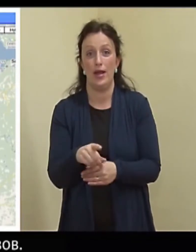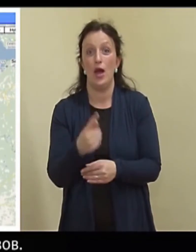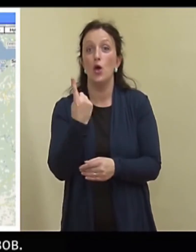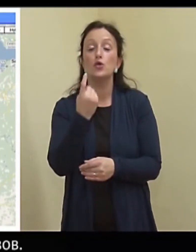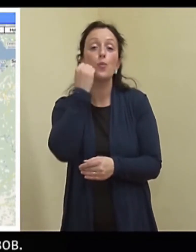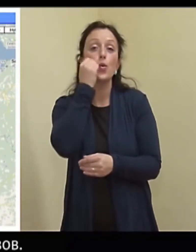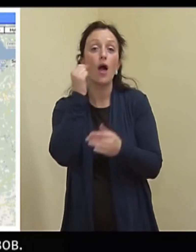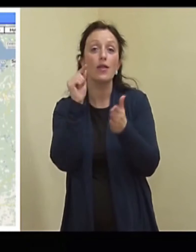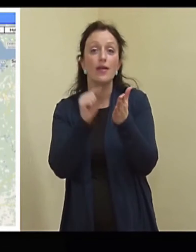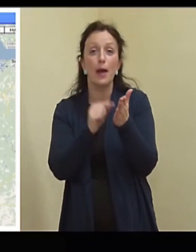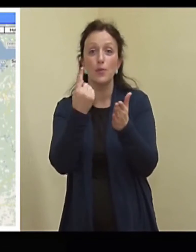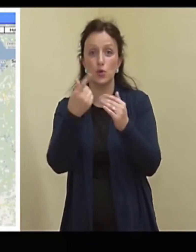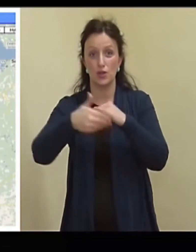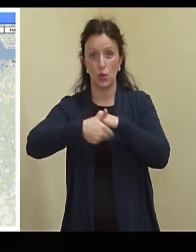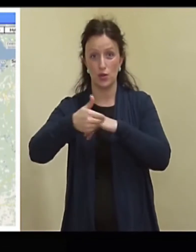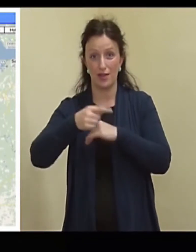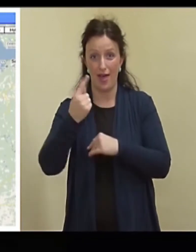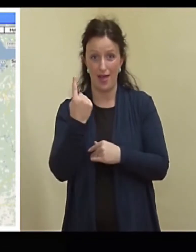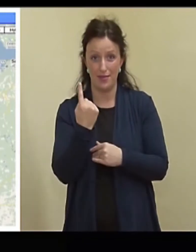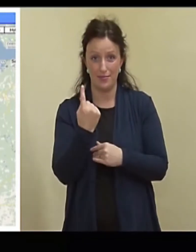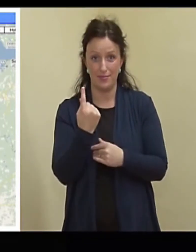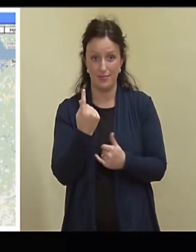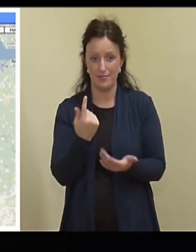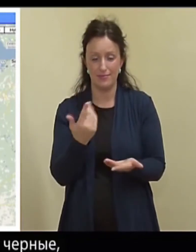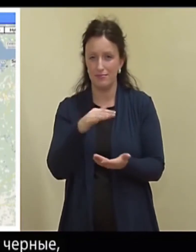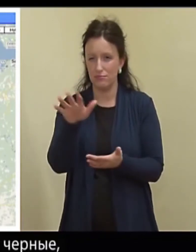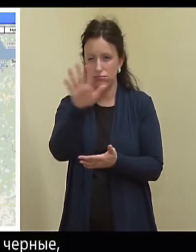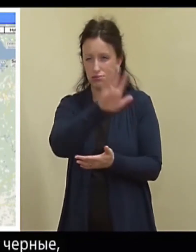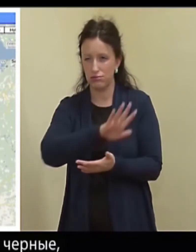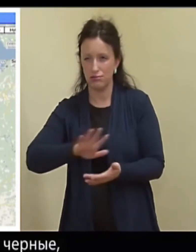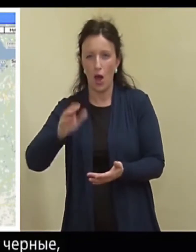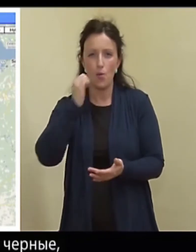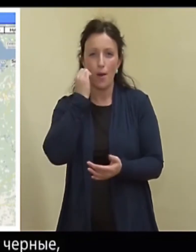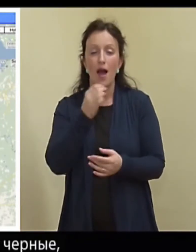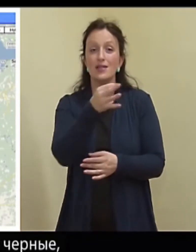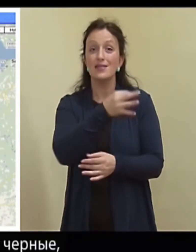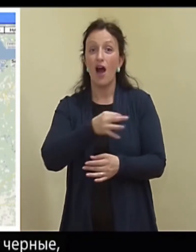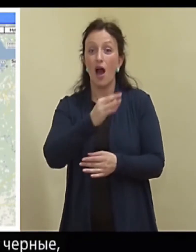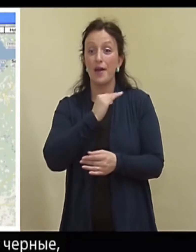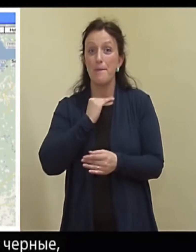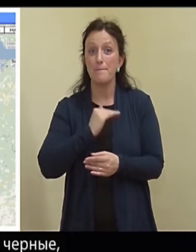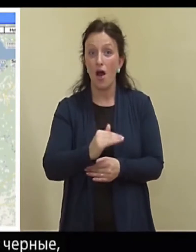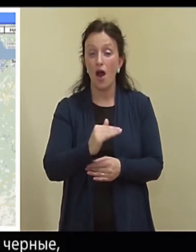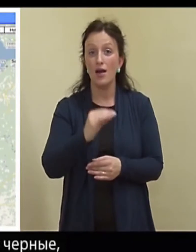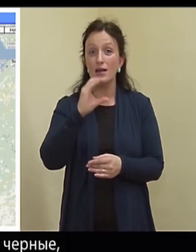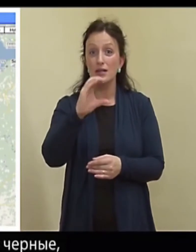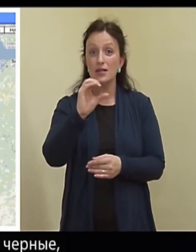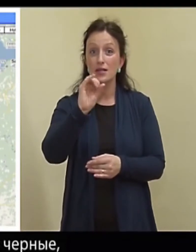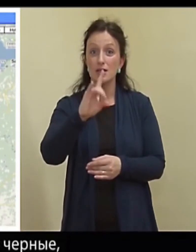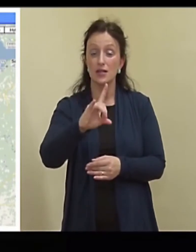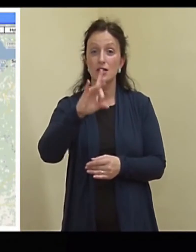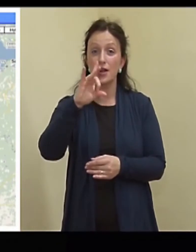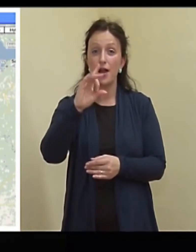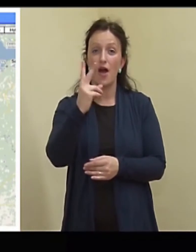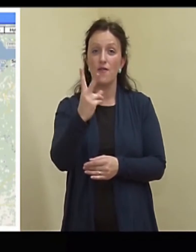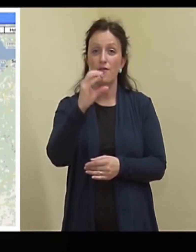täp on üks väljakutse. Ega siis ju väga ei ole kohta, kus see ei ole leitud. Saaremaa, hästi siuke sõrvesäär, täiesti must.